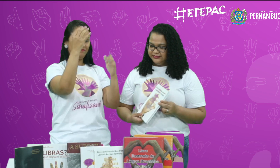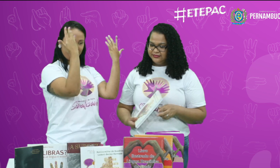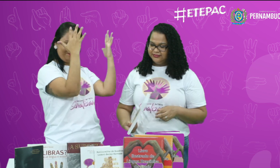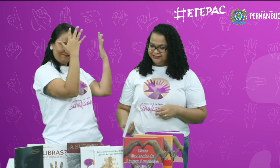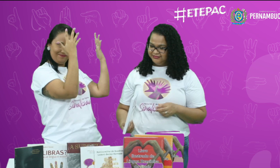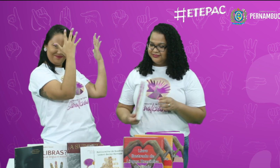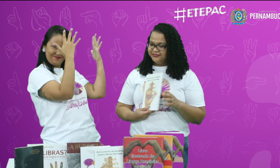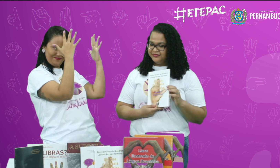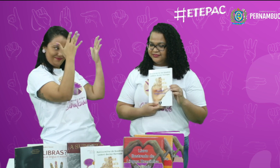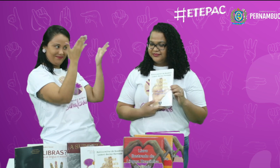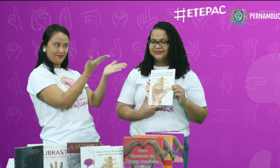Parabéns.